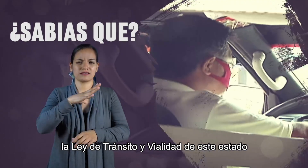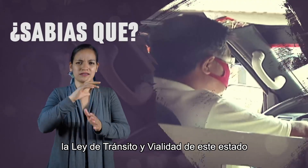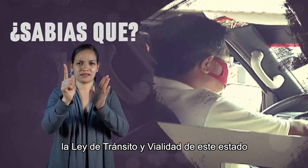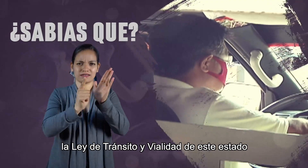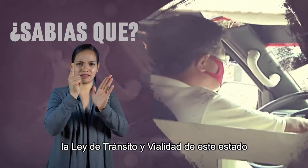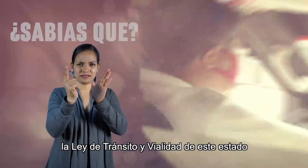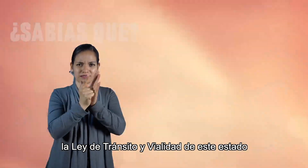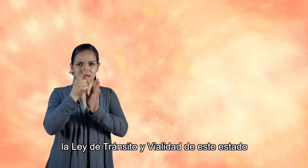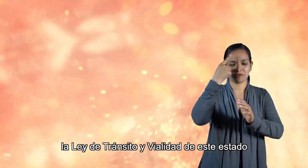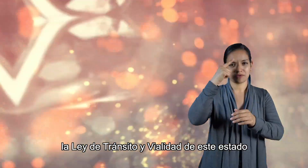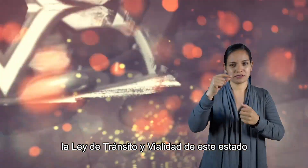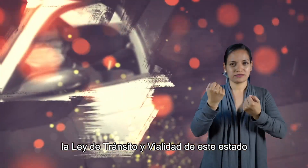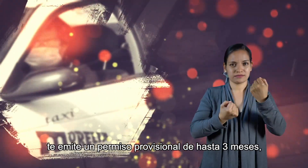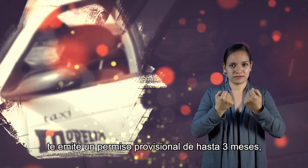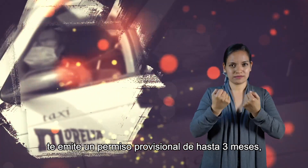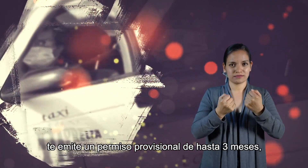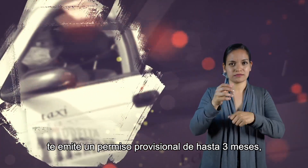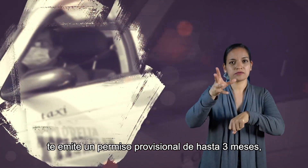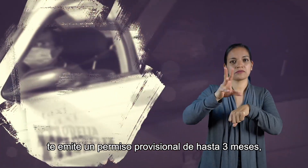vialidad de este estado